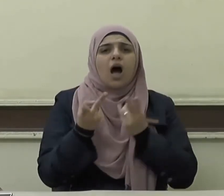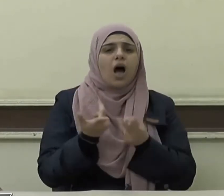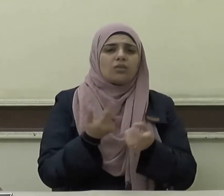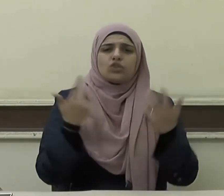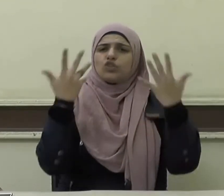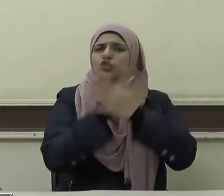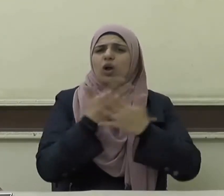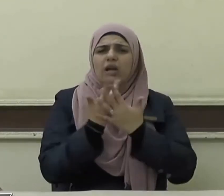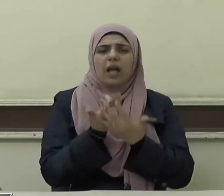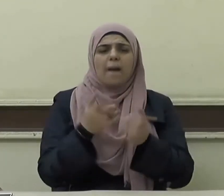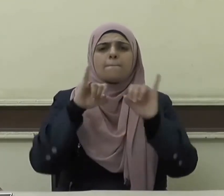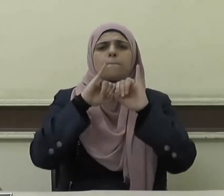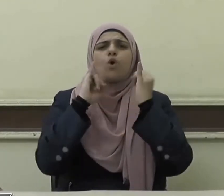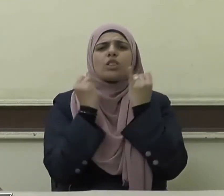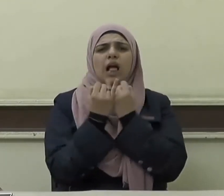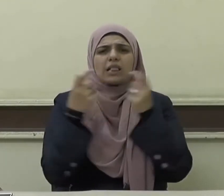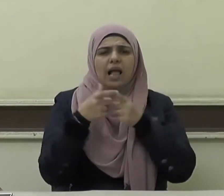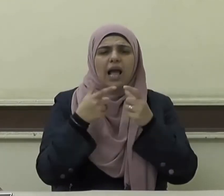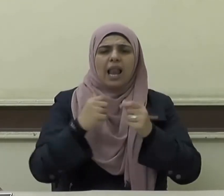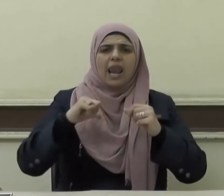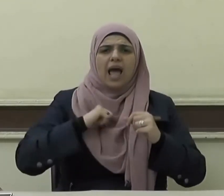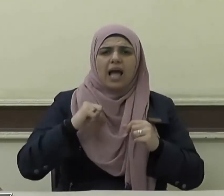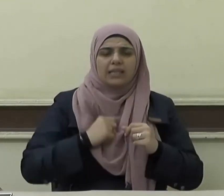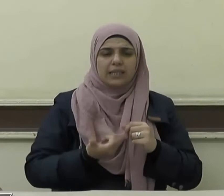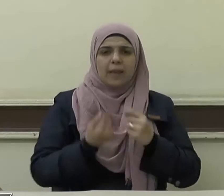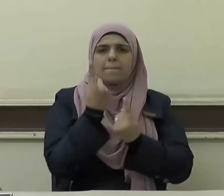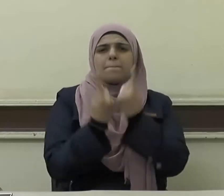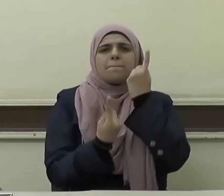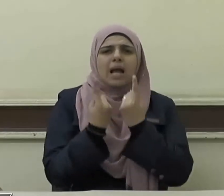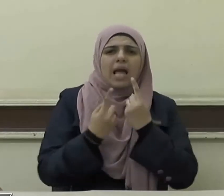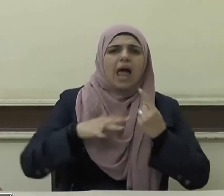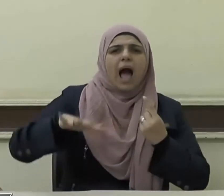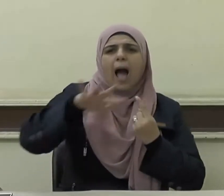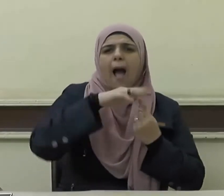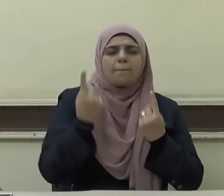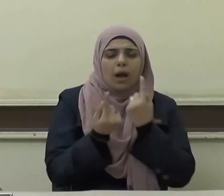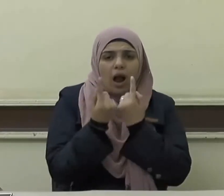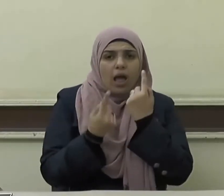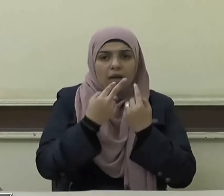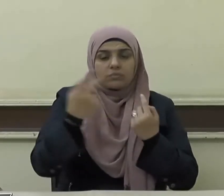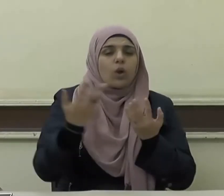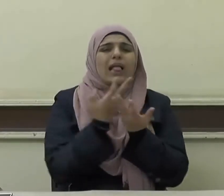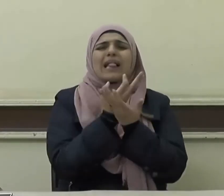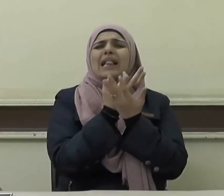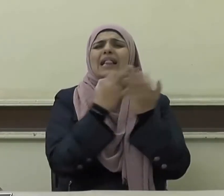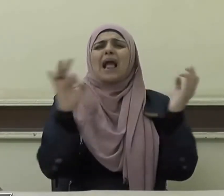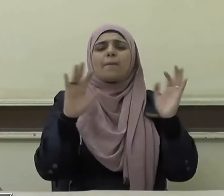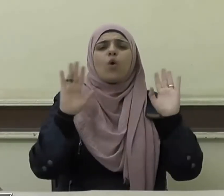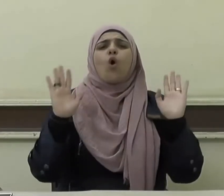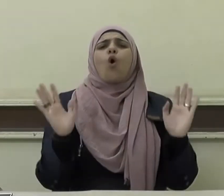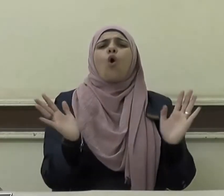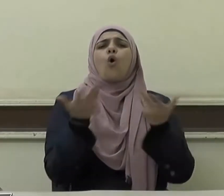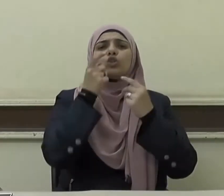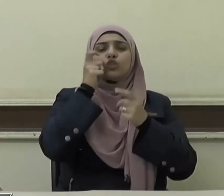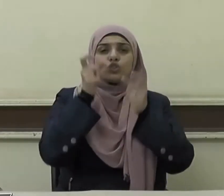والمنتديات والمتنزهات العامة كما تتسع